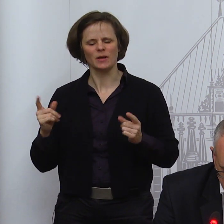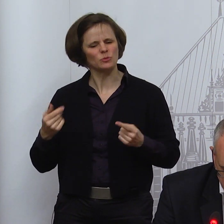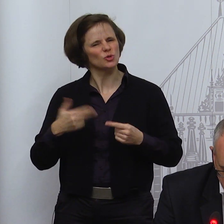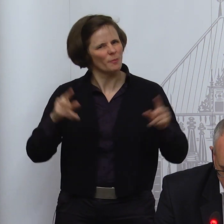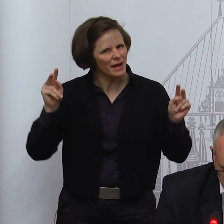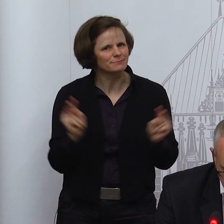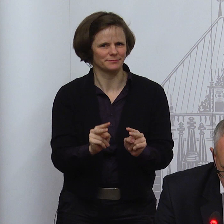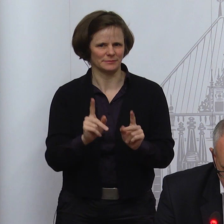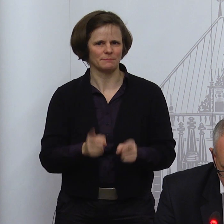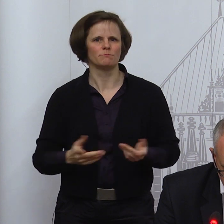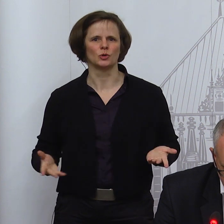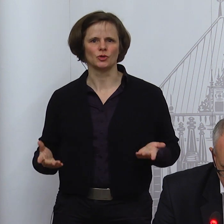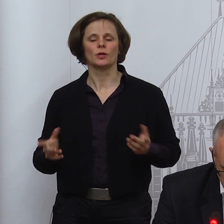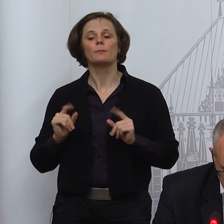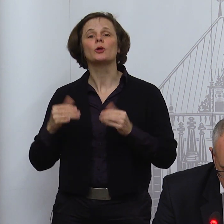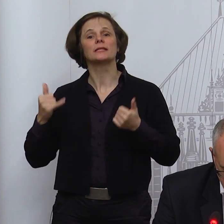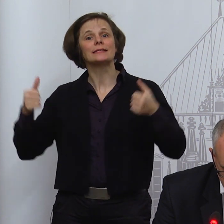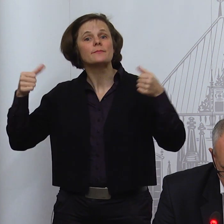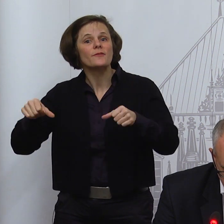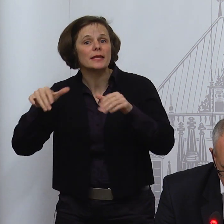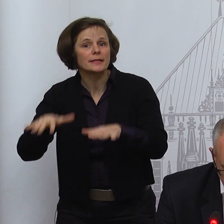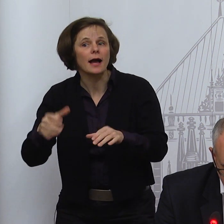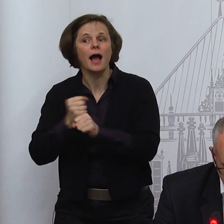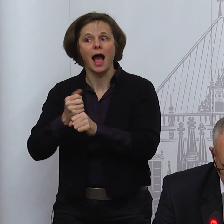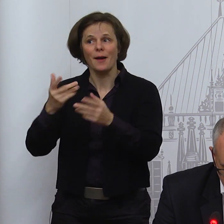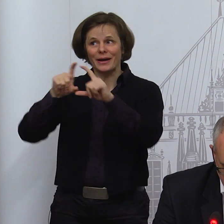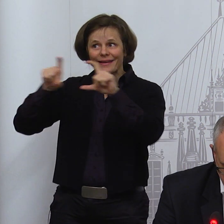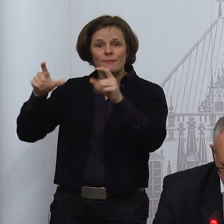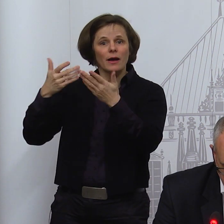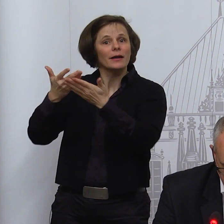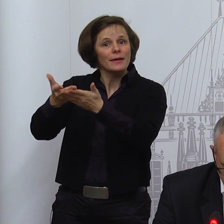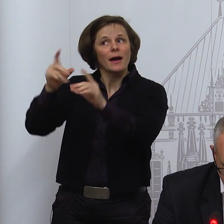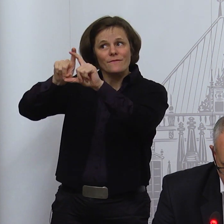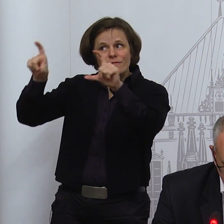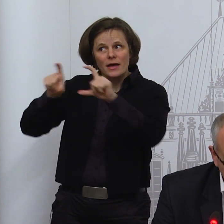dort anbieten, wo es möglich ist und die Tätigkeiten ist, zulassen.